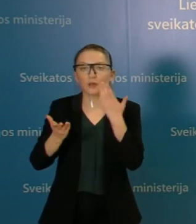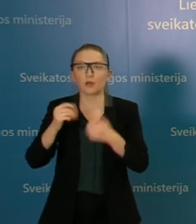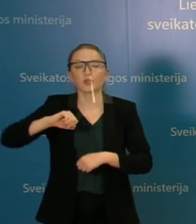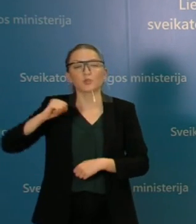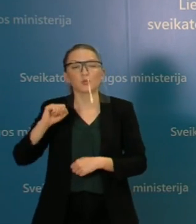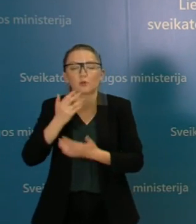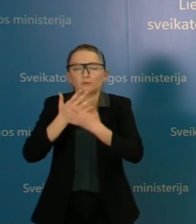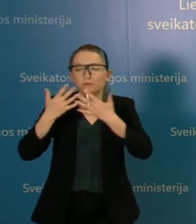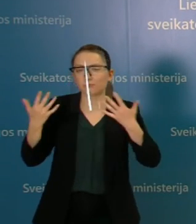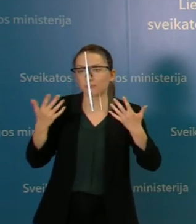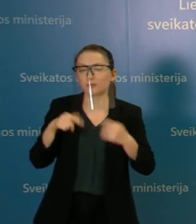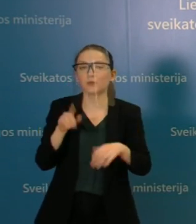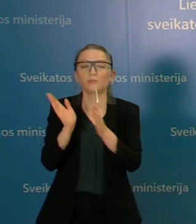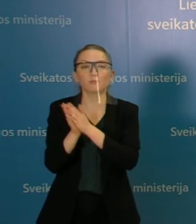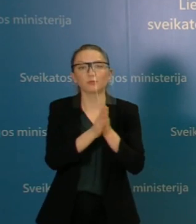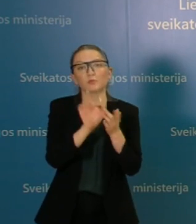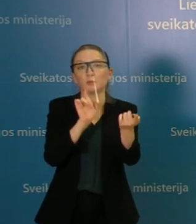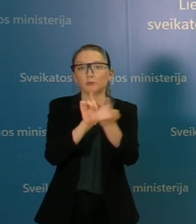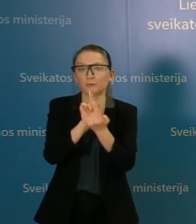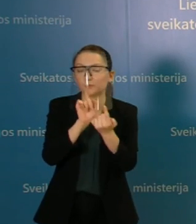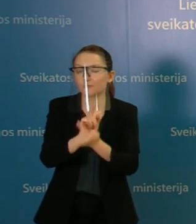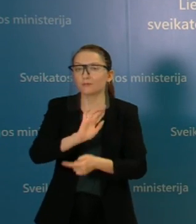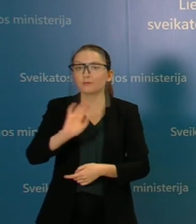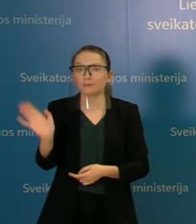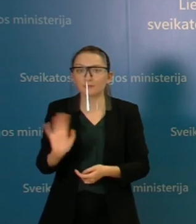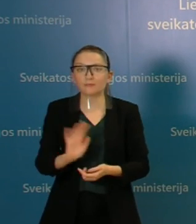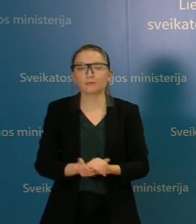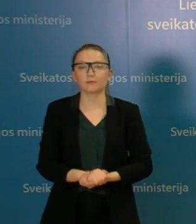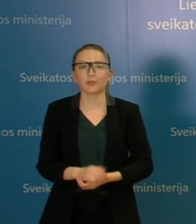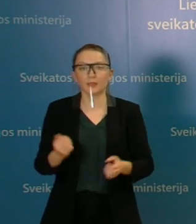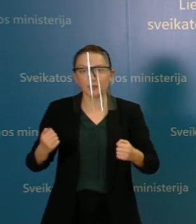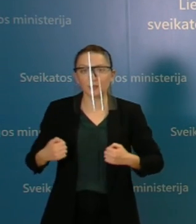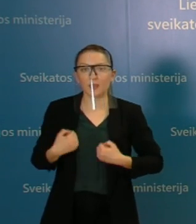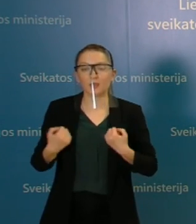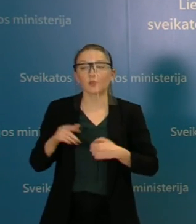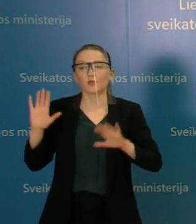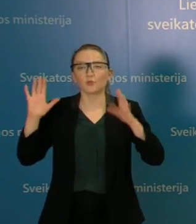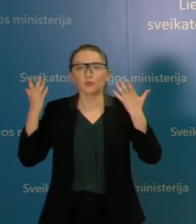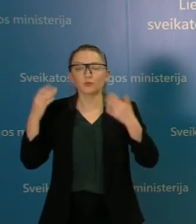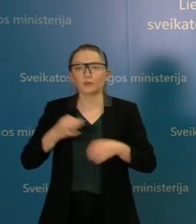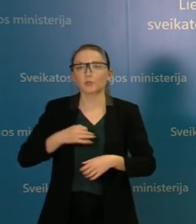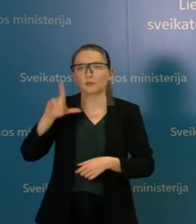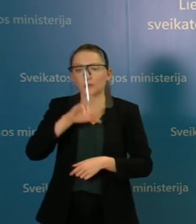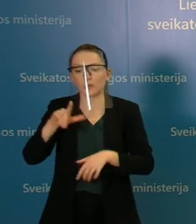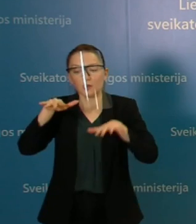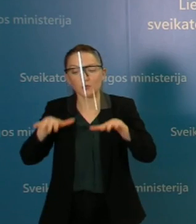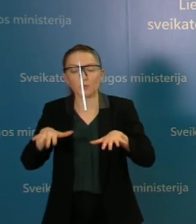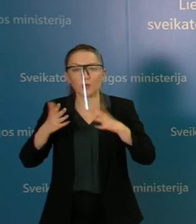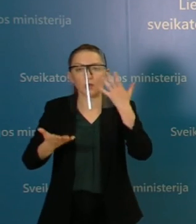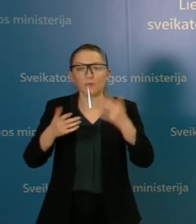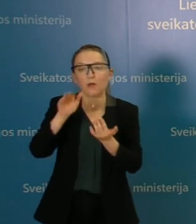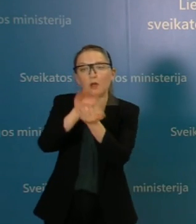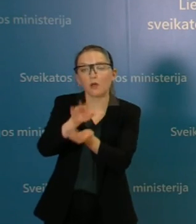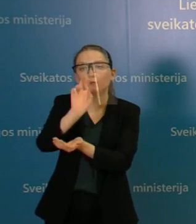kažkokie kiti asmenys, su kuriai susitiksite visą laiką tikrai būnant laukia ir lankantis